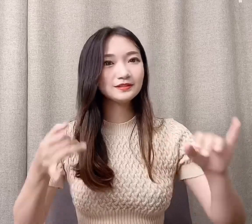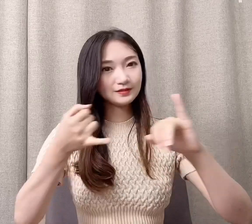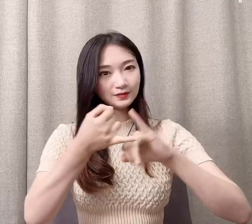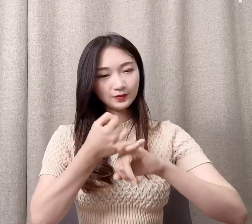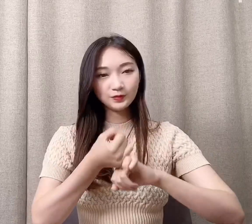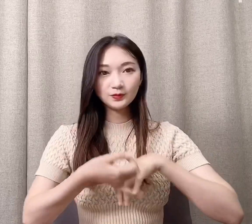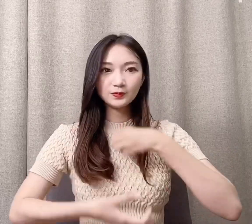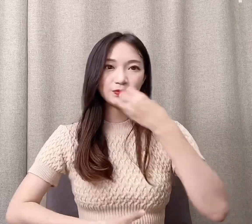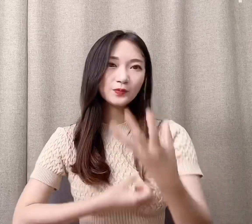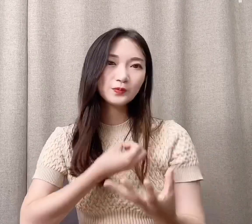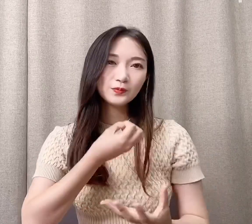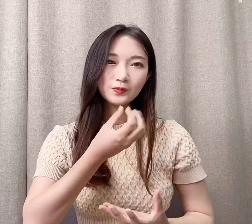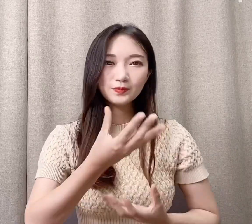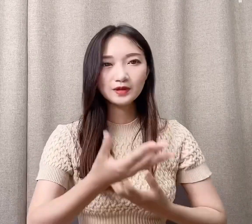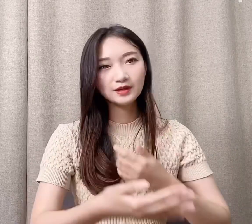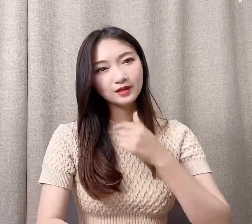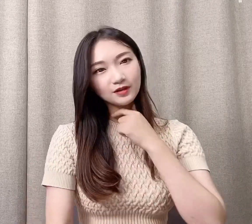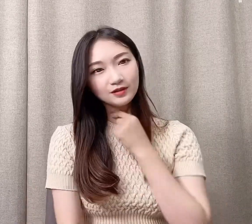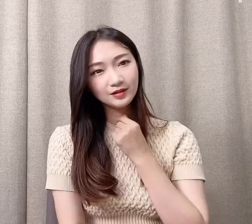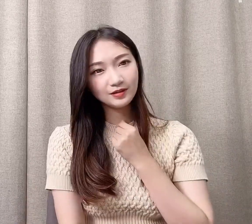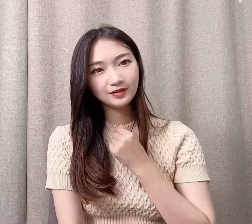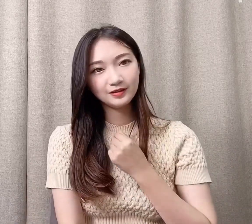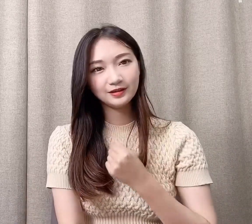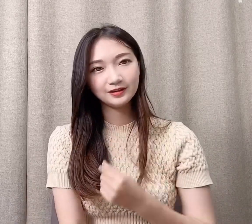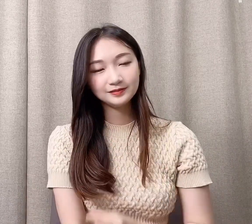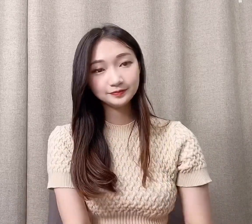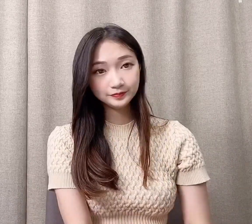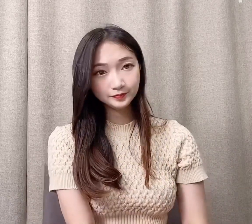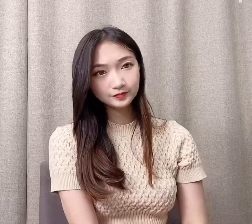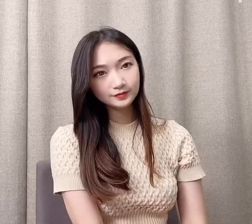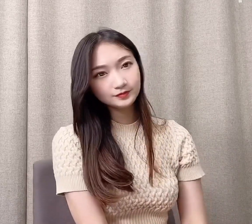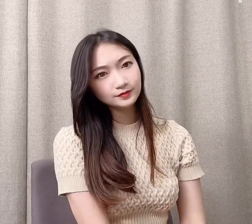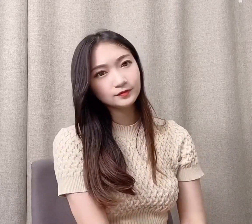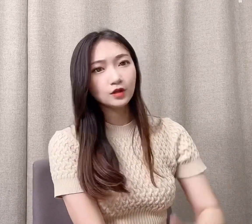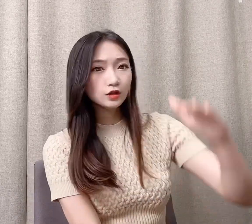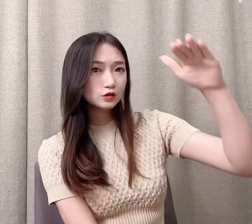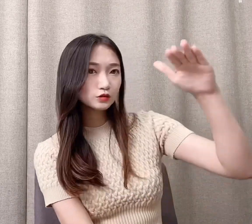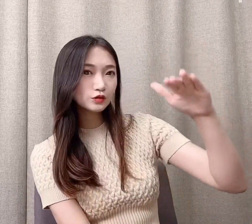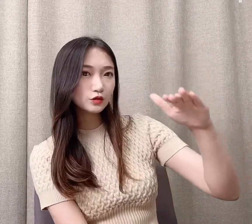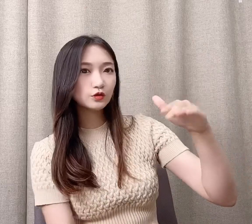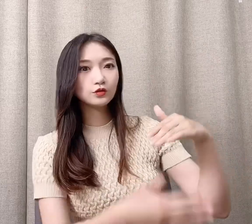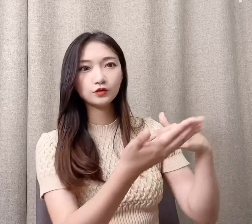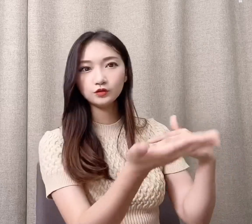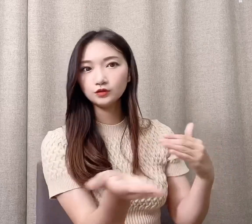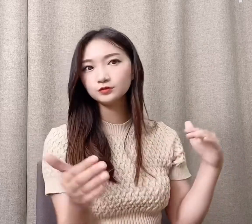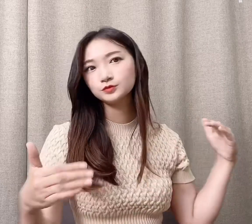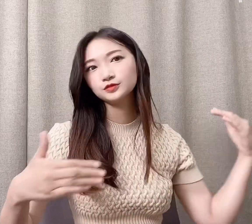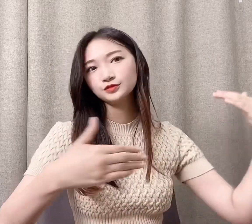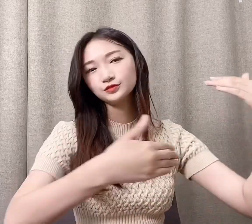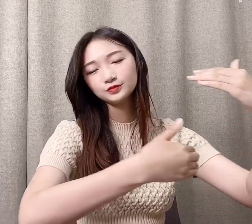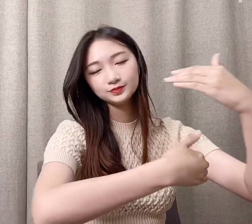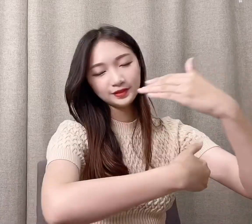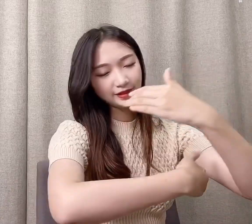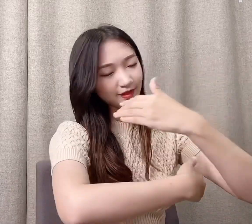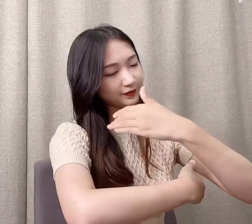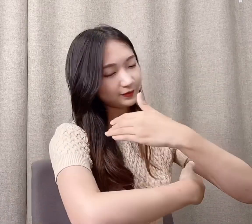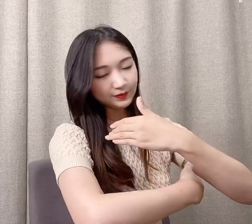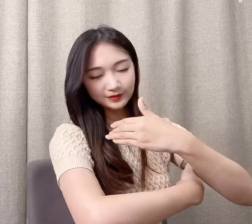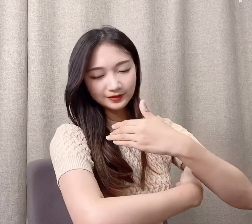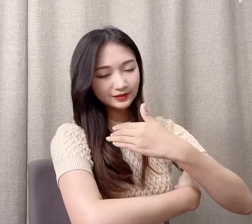꼭 고백할 거야 정문을 정문을 어둠 품에 안고서